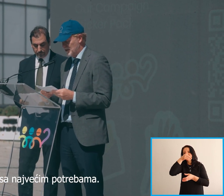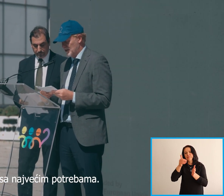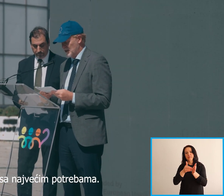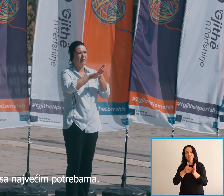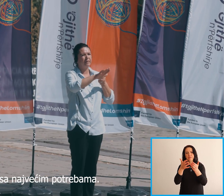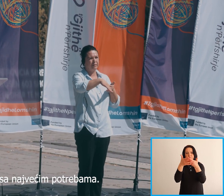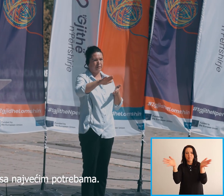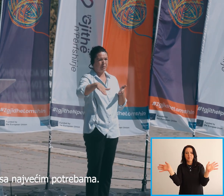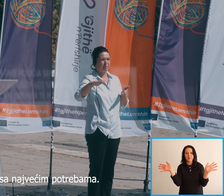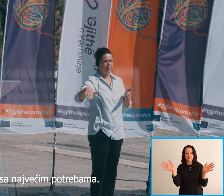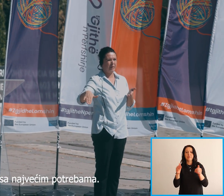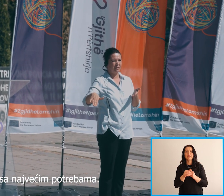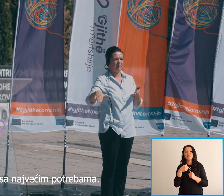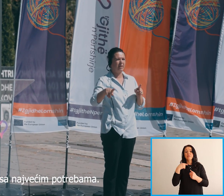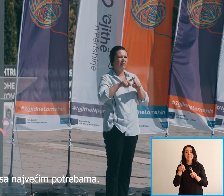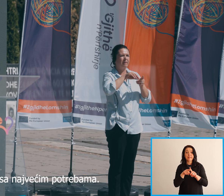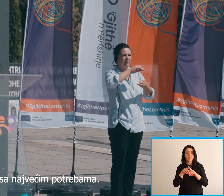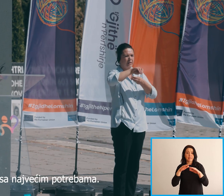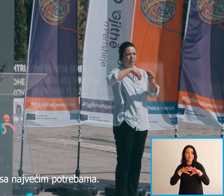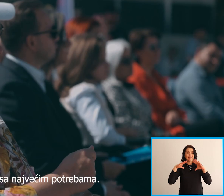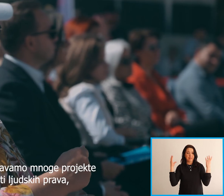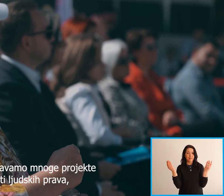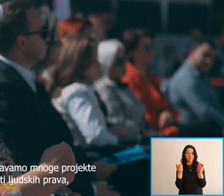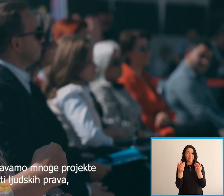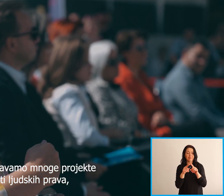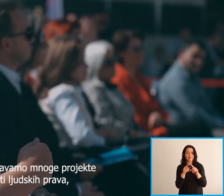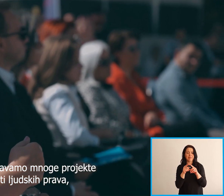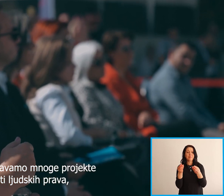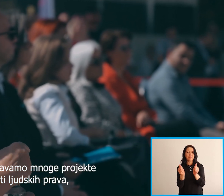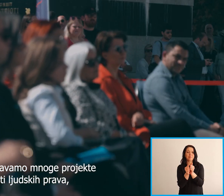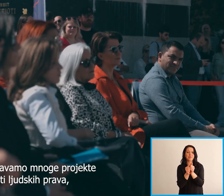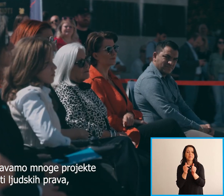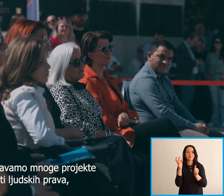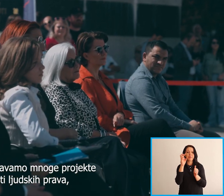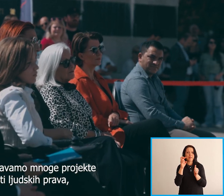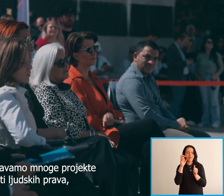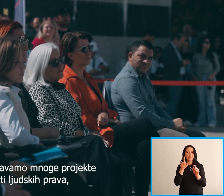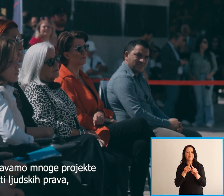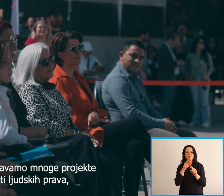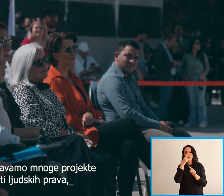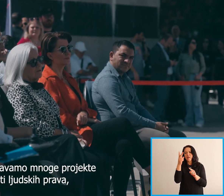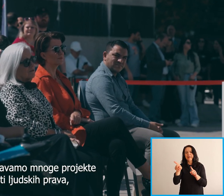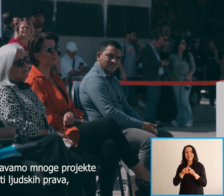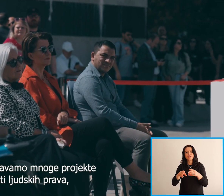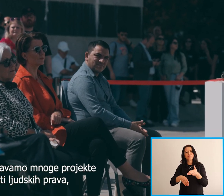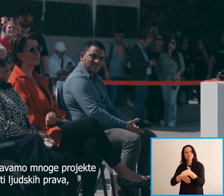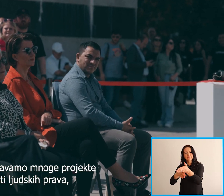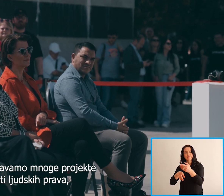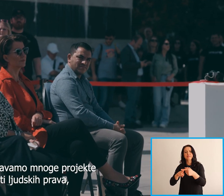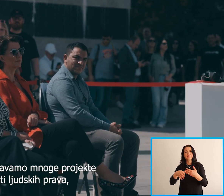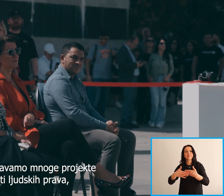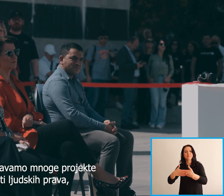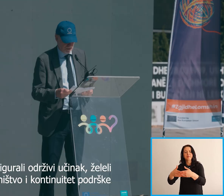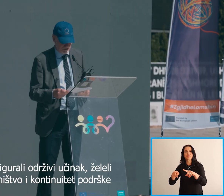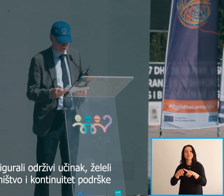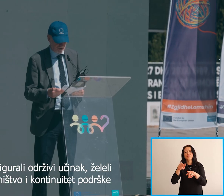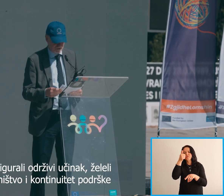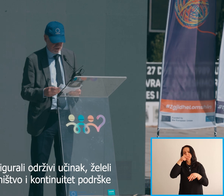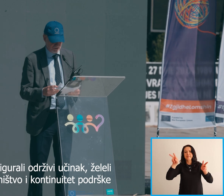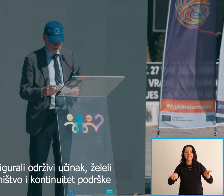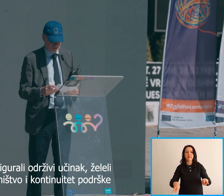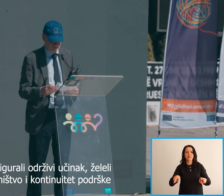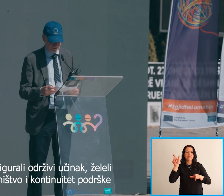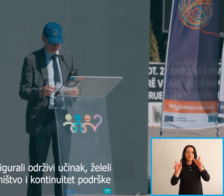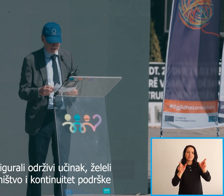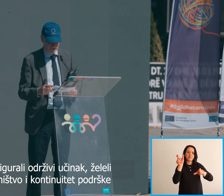and families with the greatest needs We the EU support many projects in the field of human rights But in